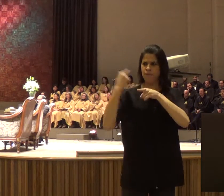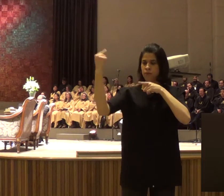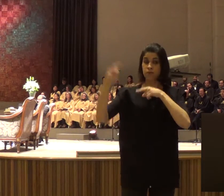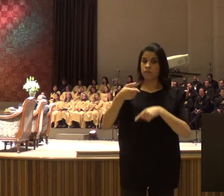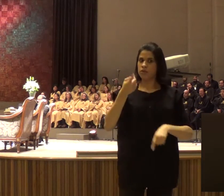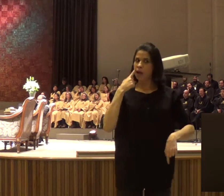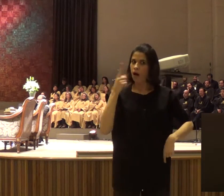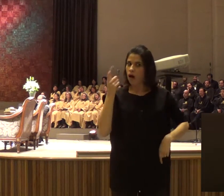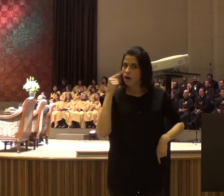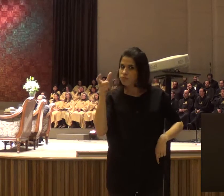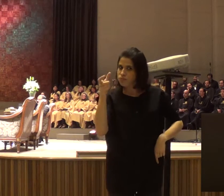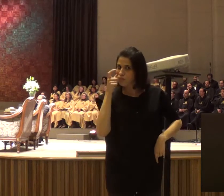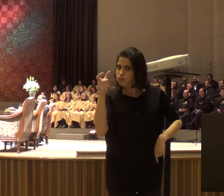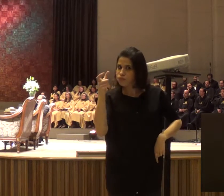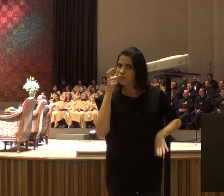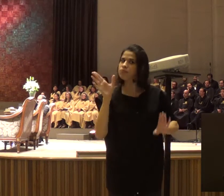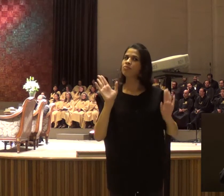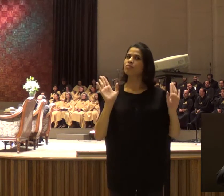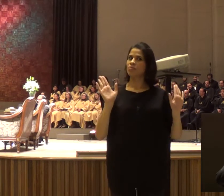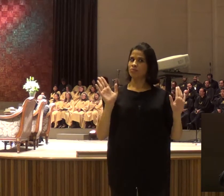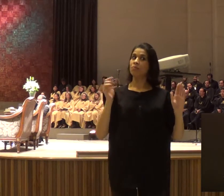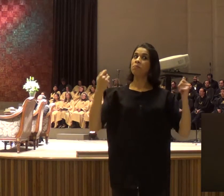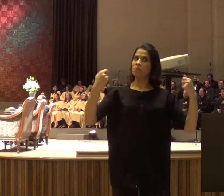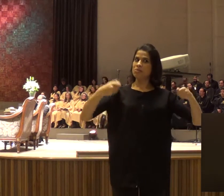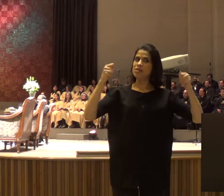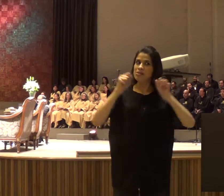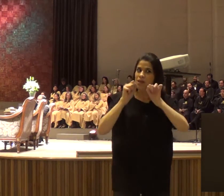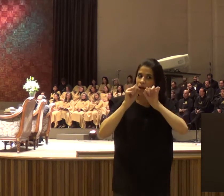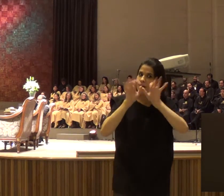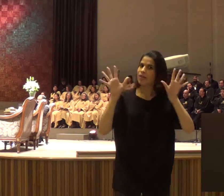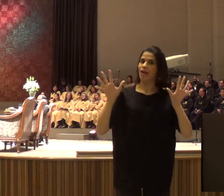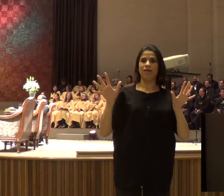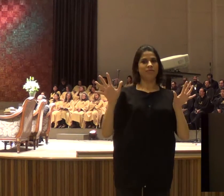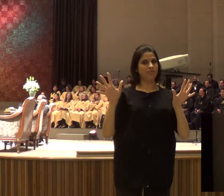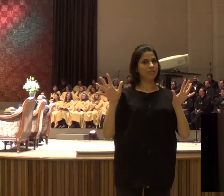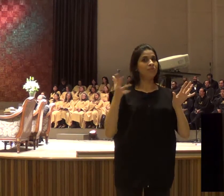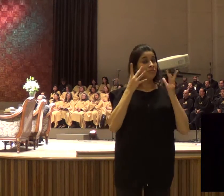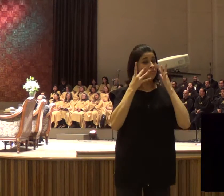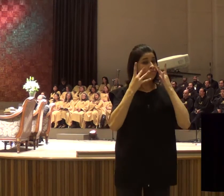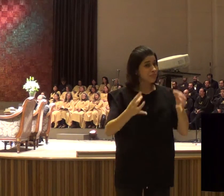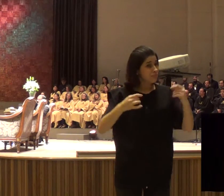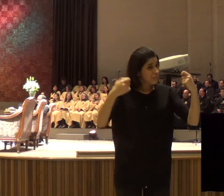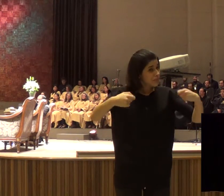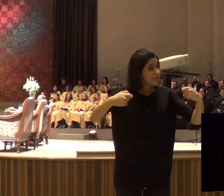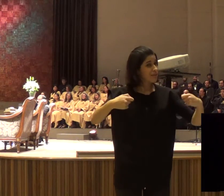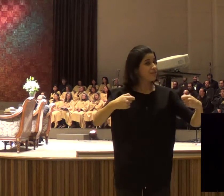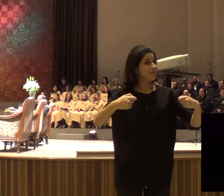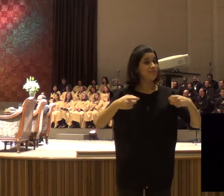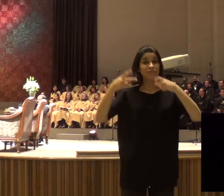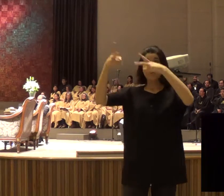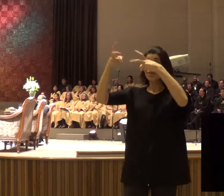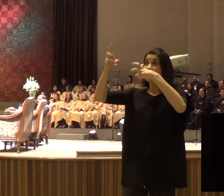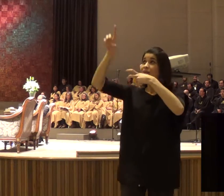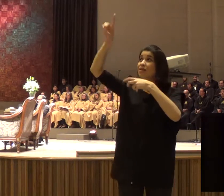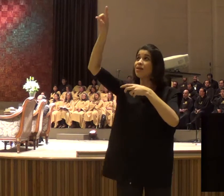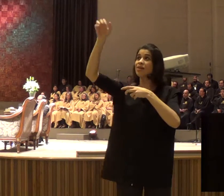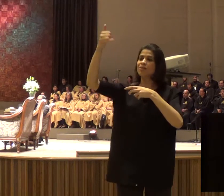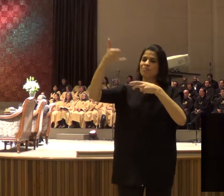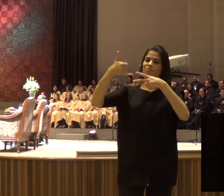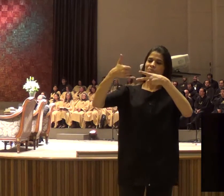amedrontado, nem angustiado, mas a gente sabe, discernir a voz do Espírito, todavia, é